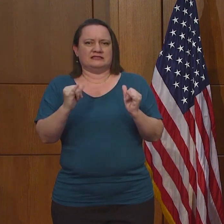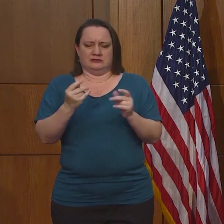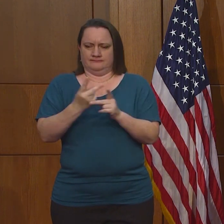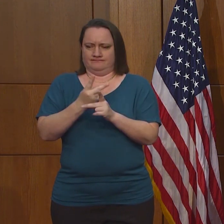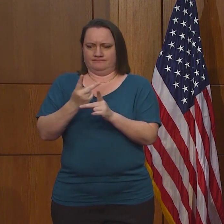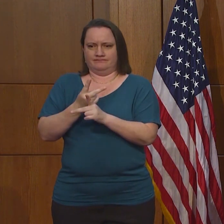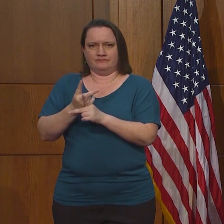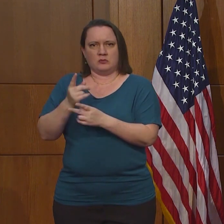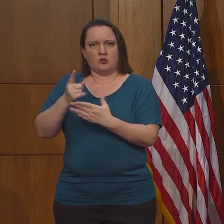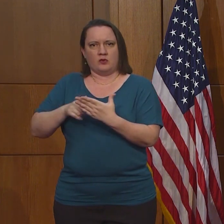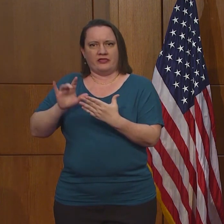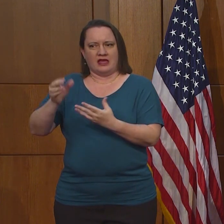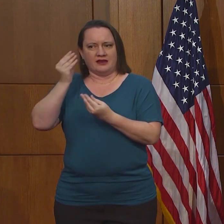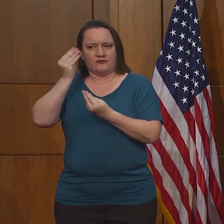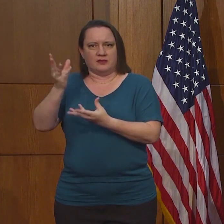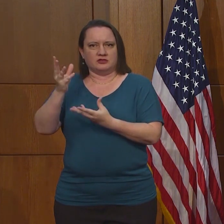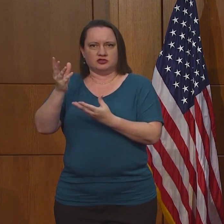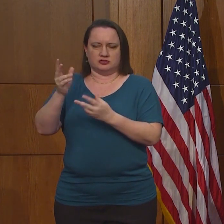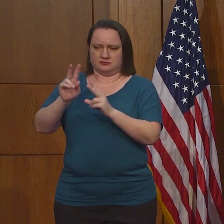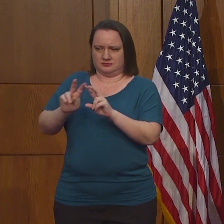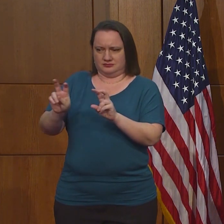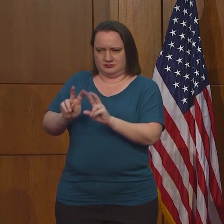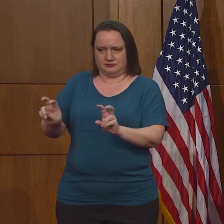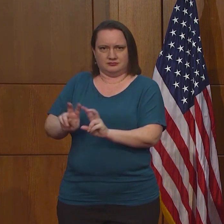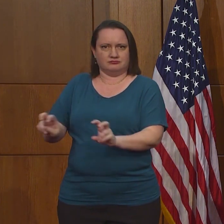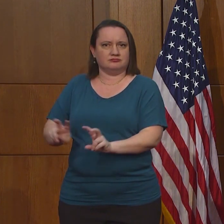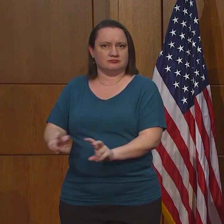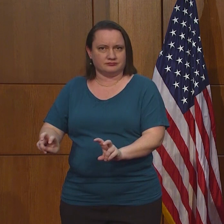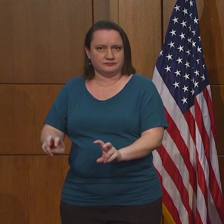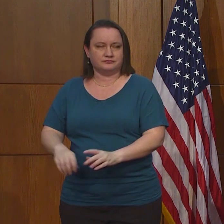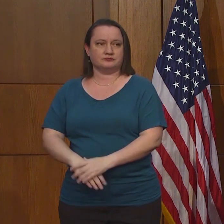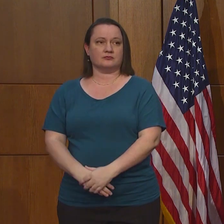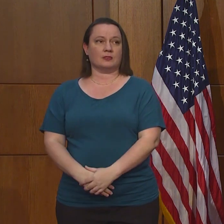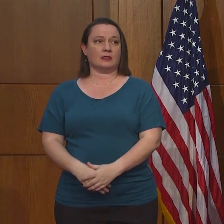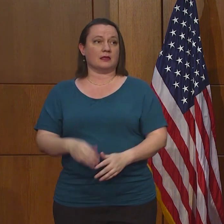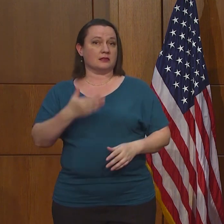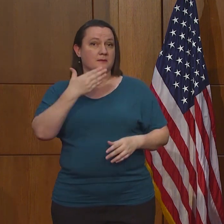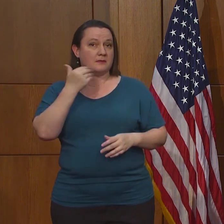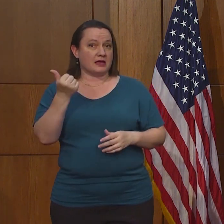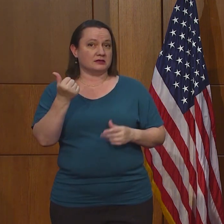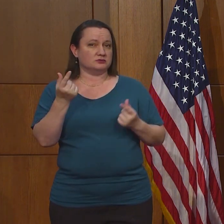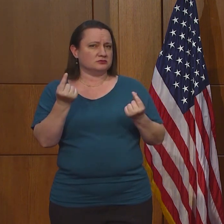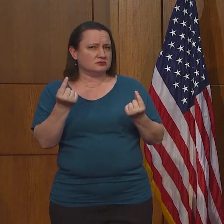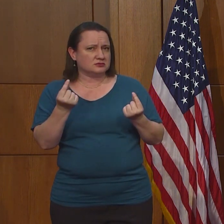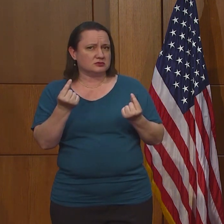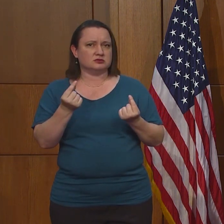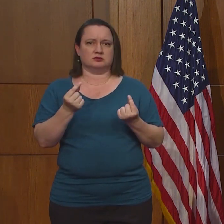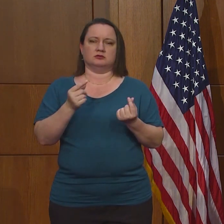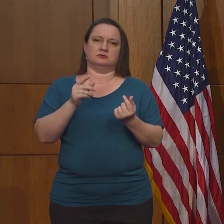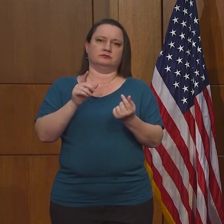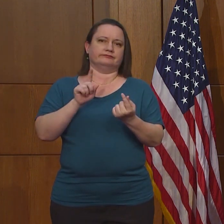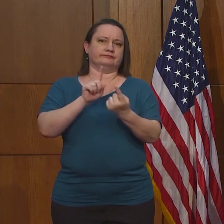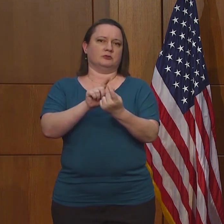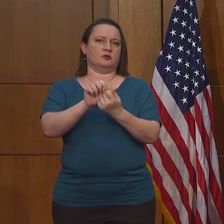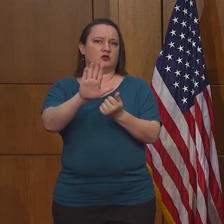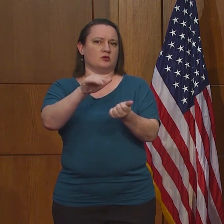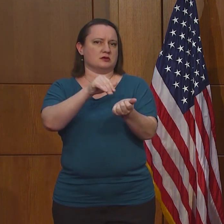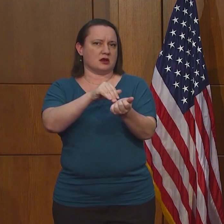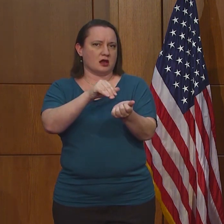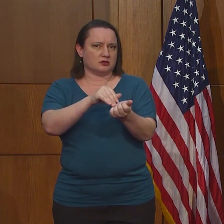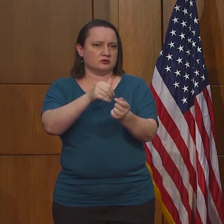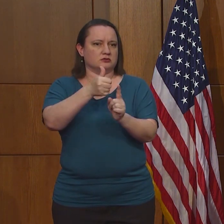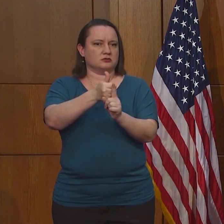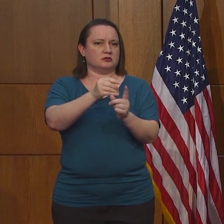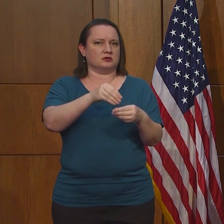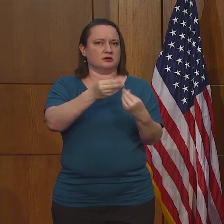Así que yo creo que lo mejor que hacer es trabajar con su médico particular que le ha hecho esa prueba a